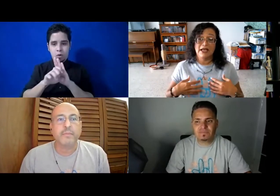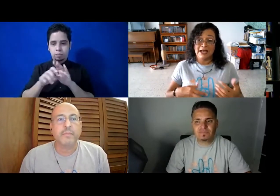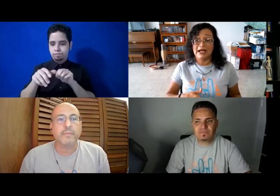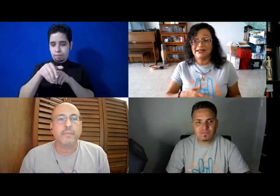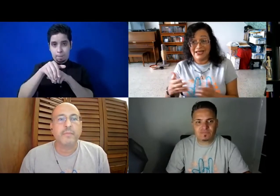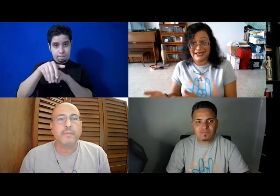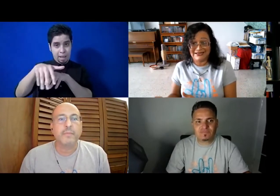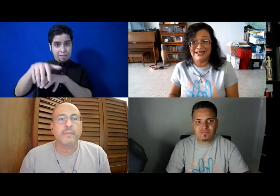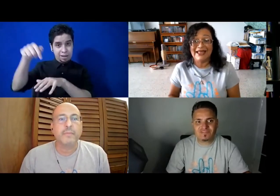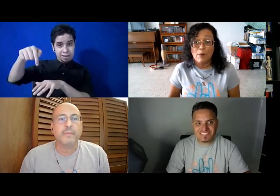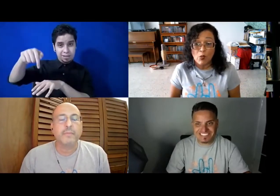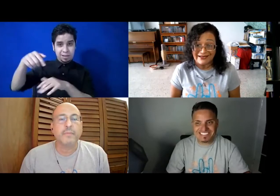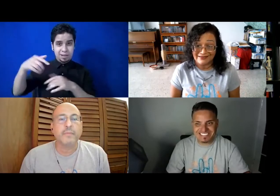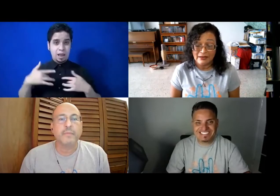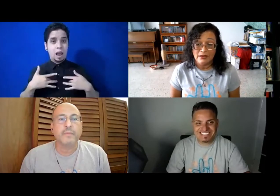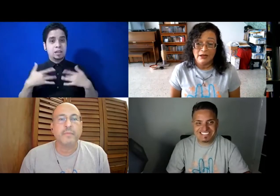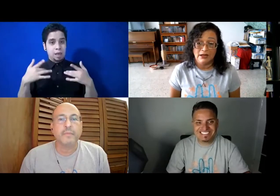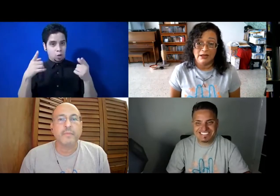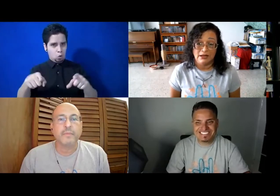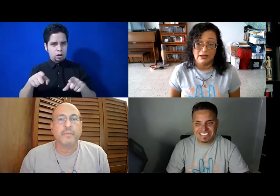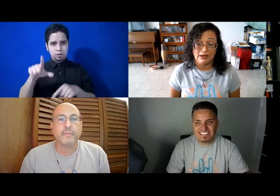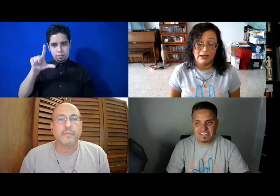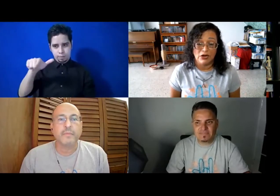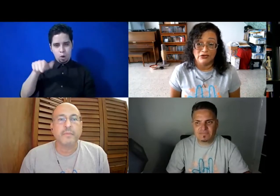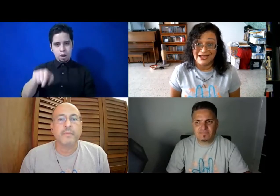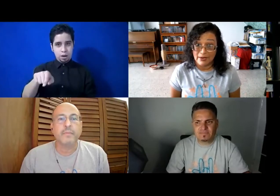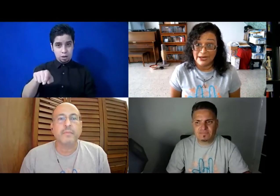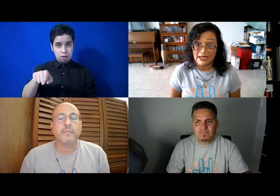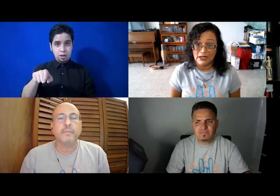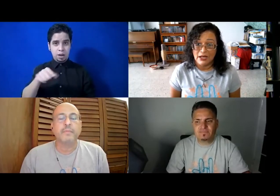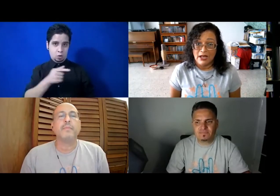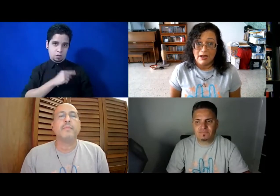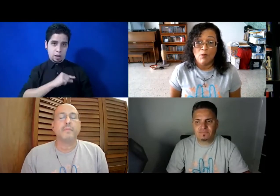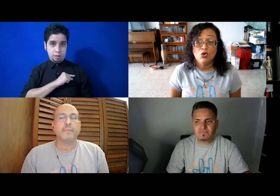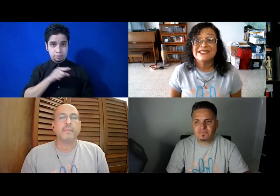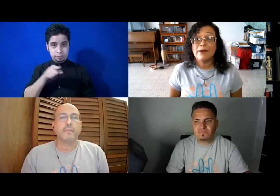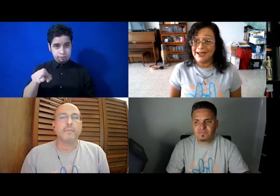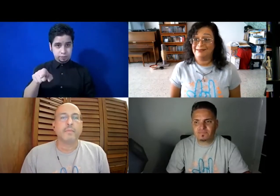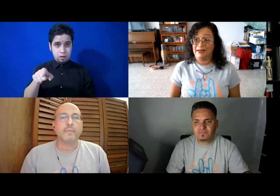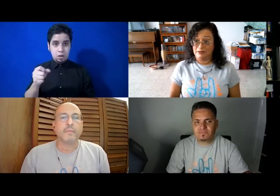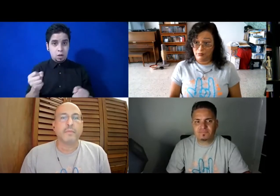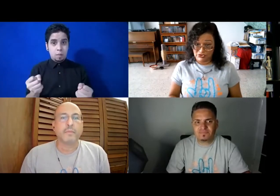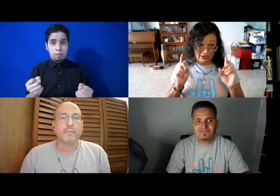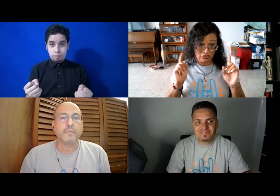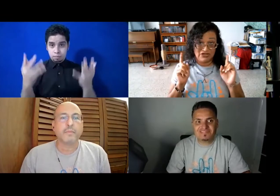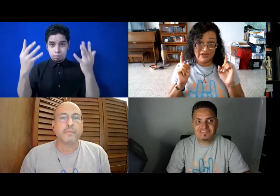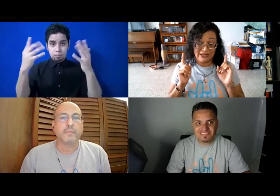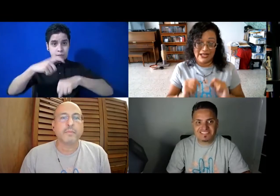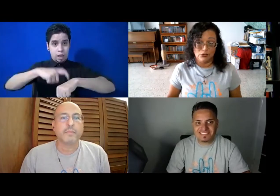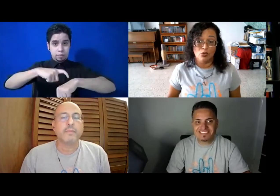en las actividades que se dan después en el Colegio San Gabriel, muchas veces, por si acaso no sabían el dato,